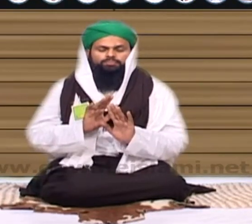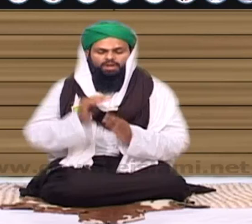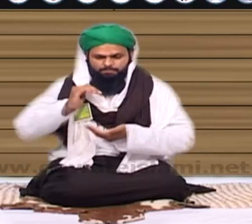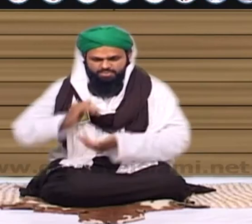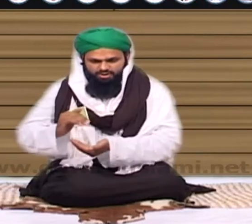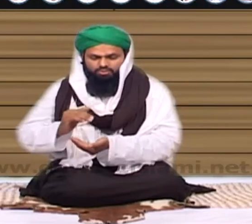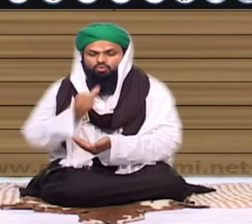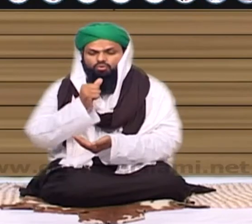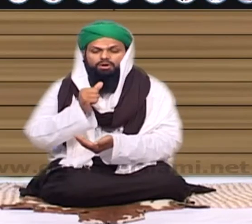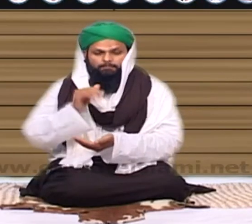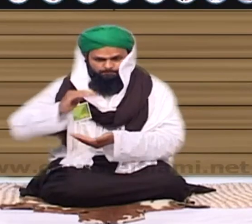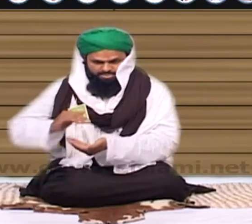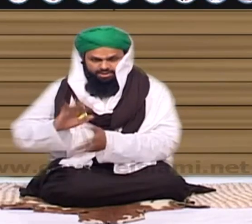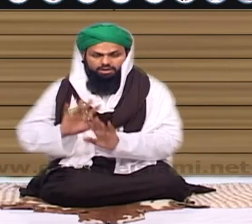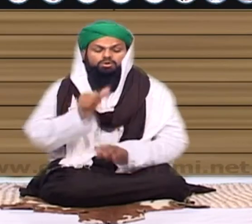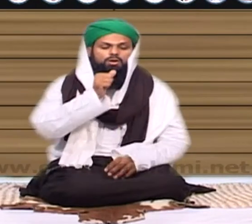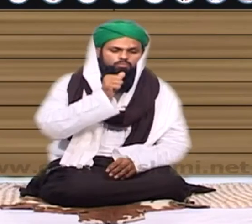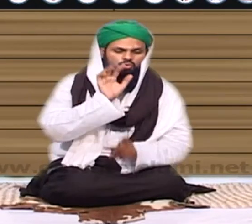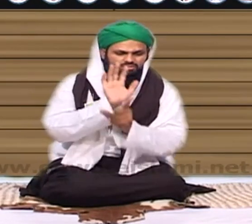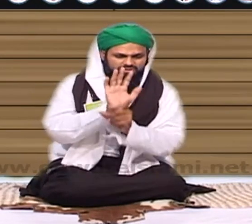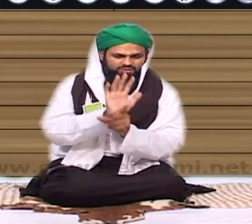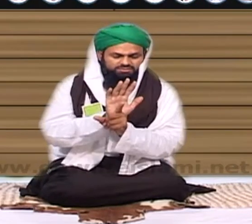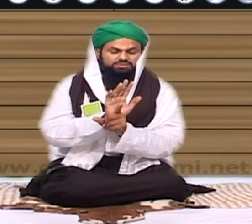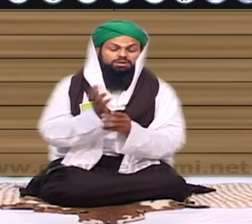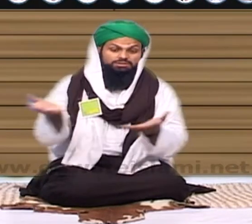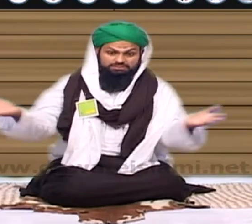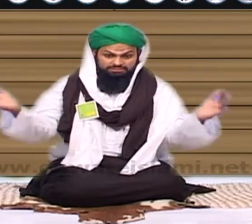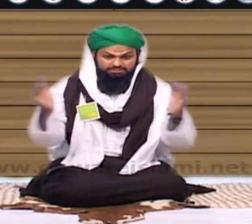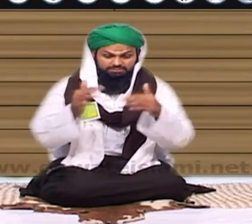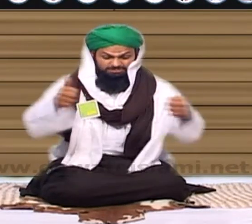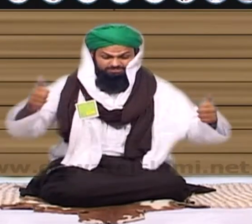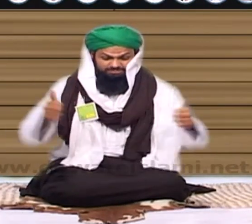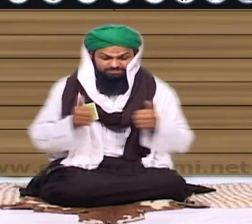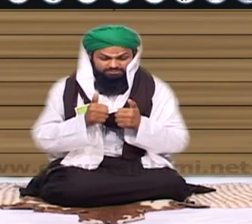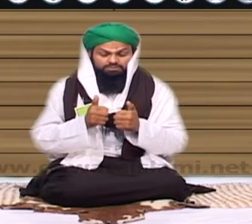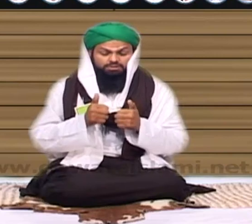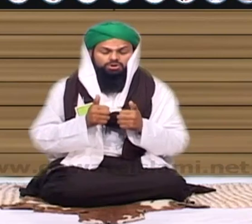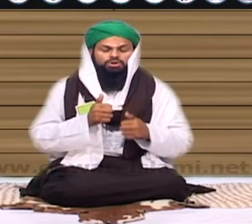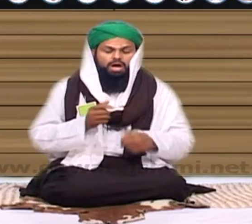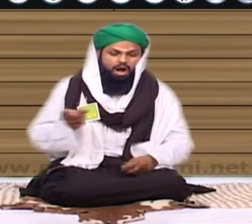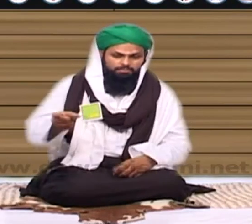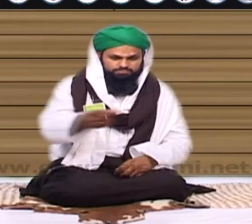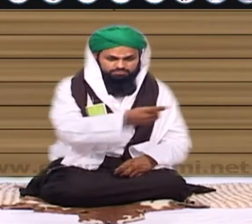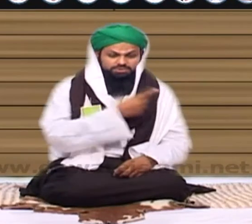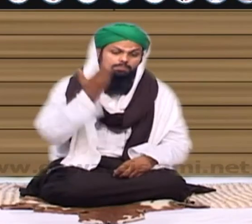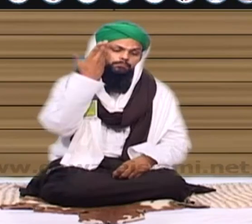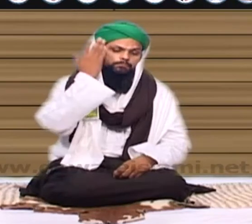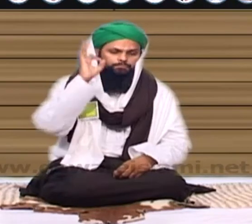کو اس کا فیض ملنا چاہیے سب کو سنتیں سیکھنے کو ملے میں امید کرتا ہوں کہ آئندہ آپ تب کے سب روضانہ کمت کم